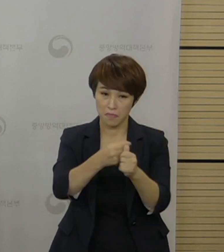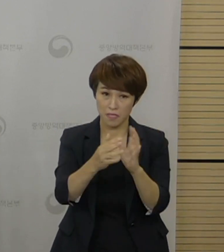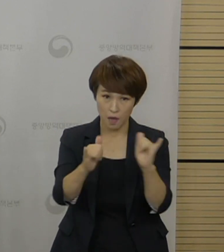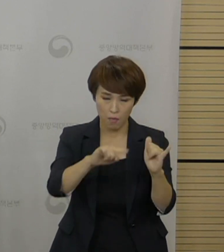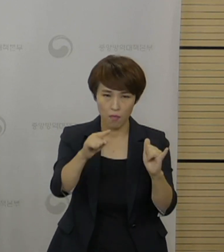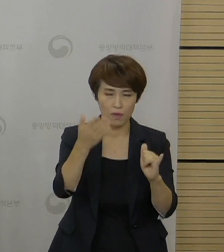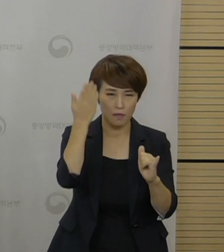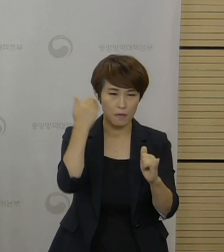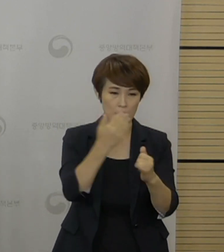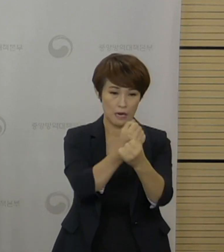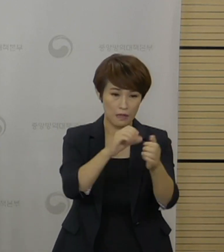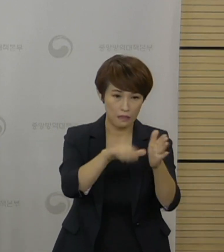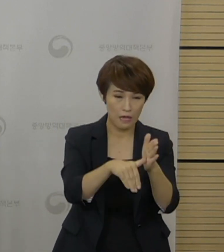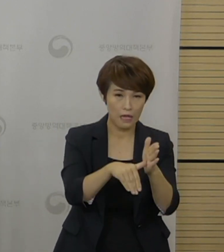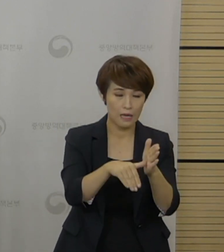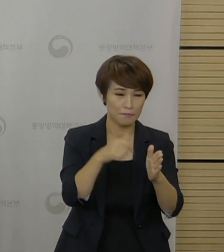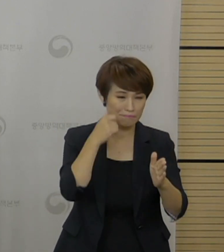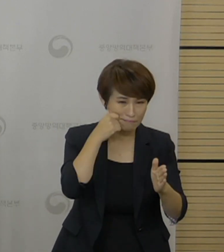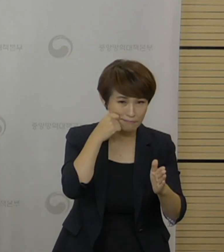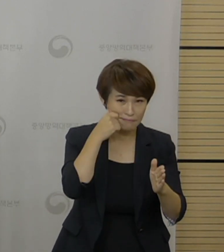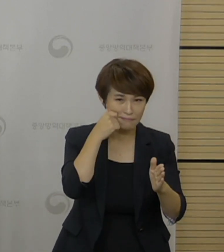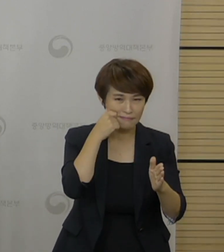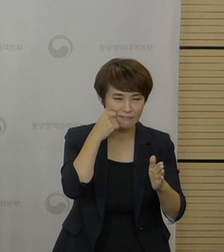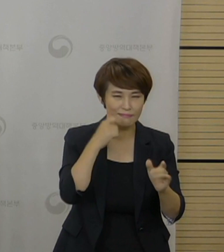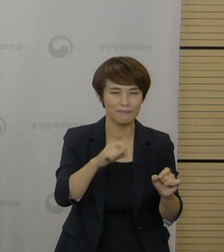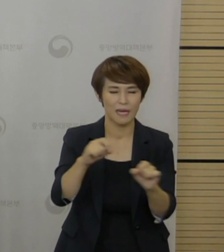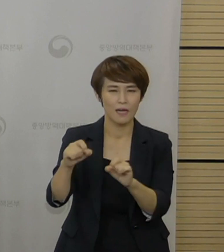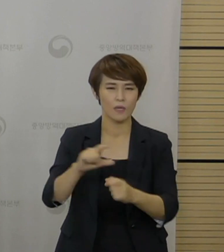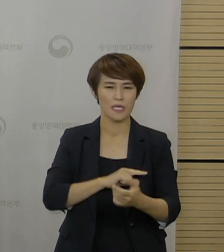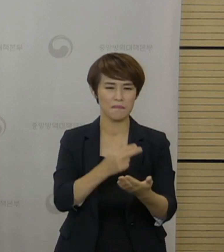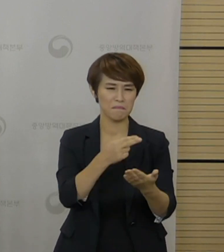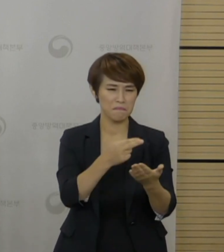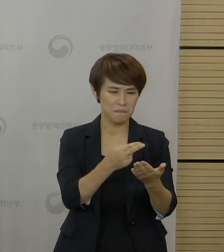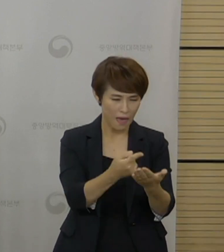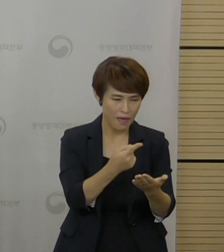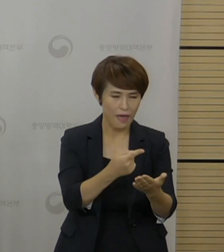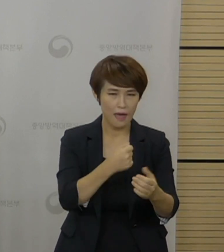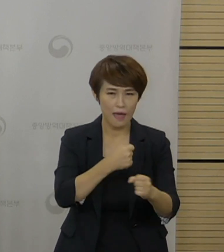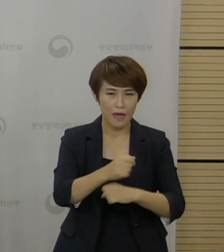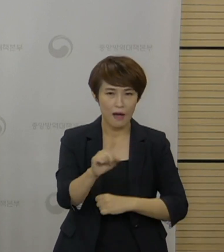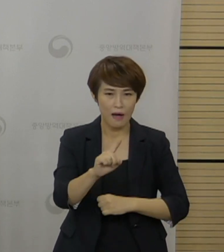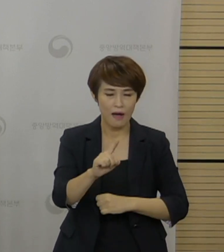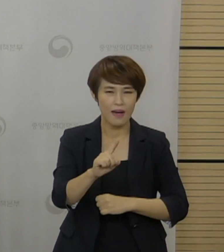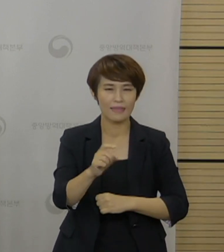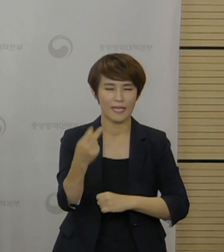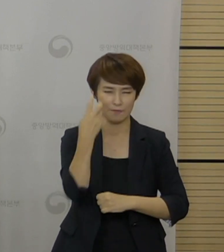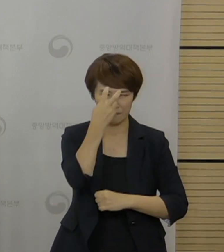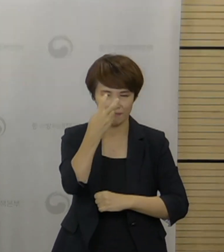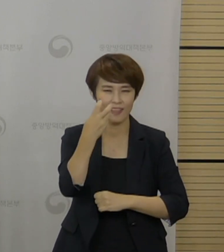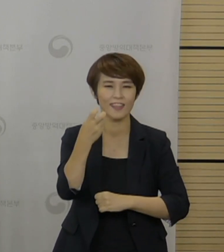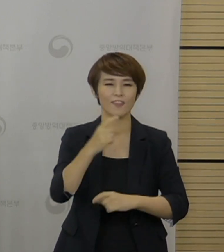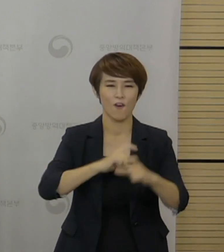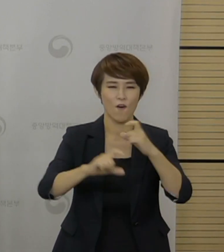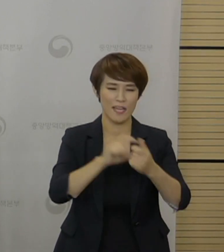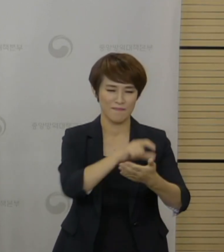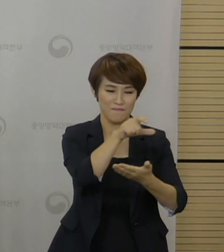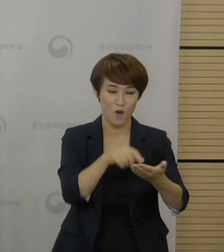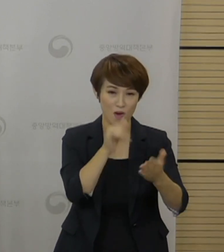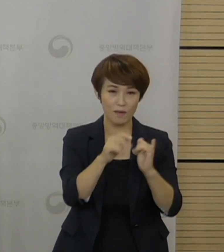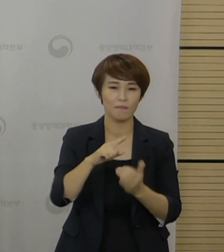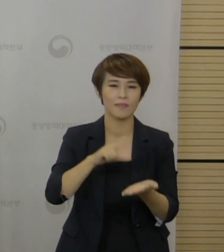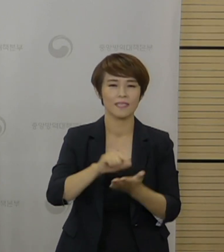마감으로 예약을 못하신 분들과 명단 누락으로 재조사를 통해 추가 등록된 대상자 약 11만 명에 대한